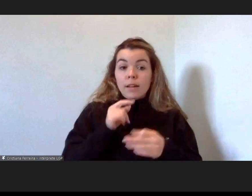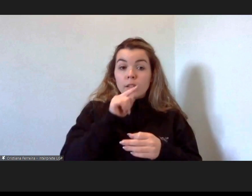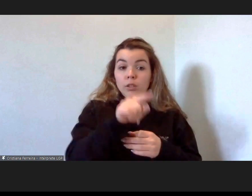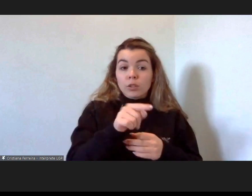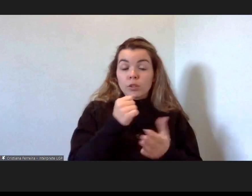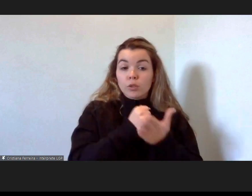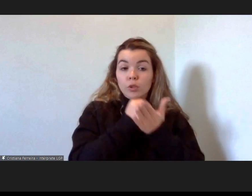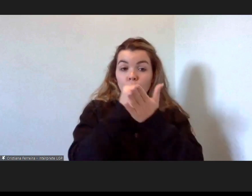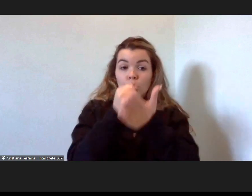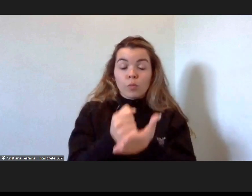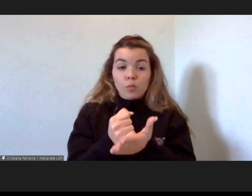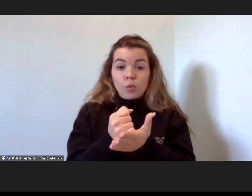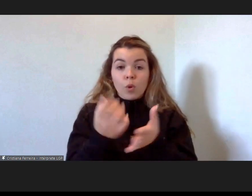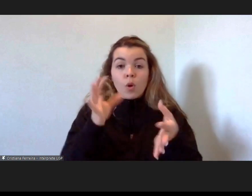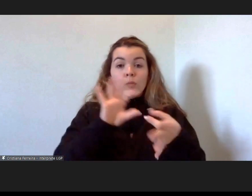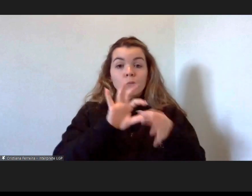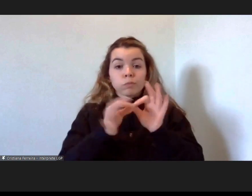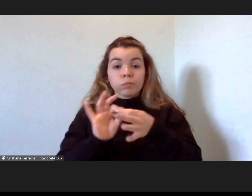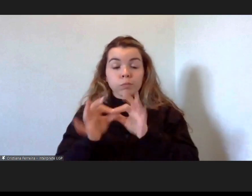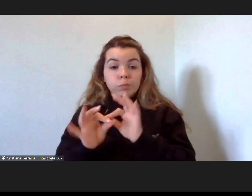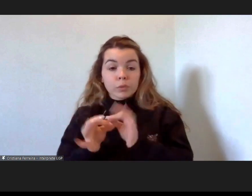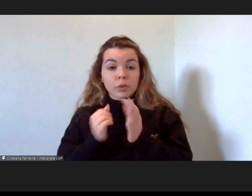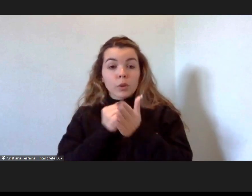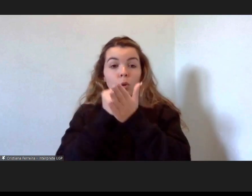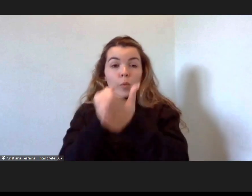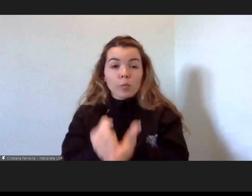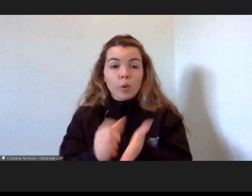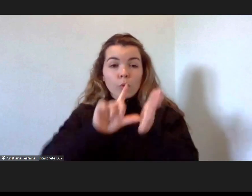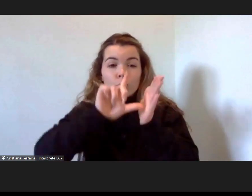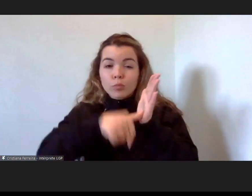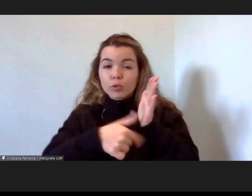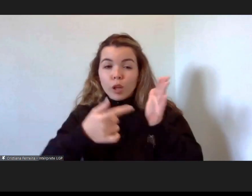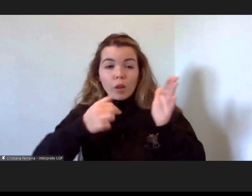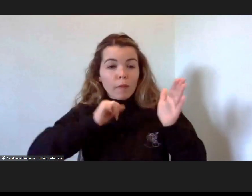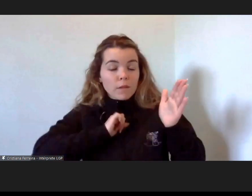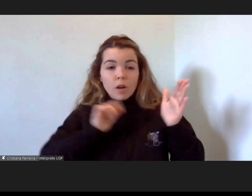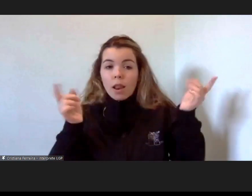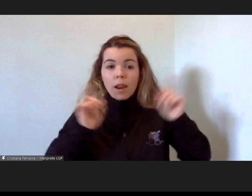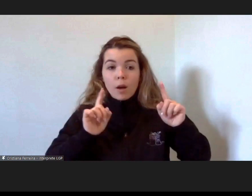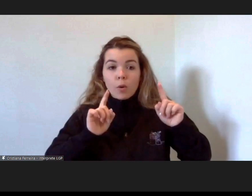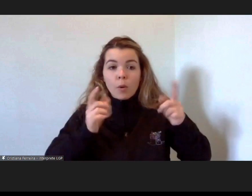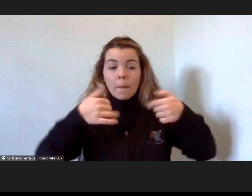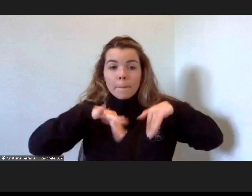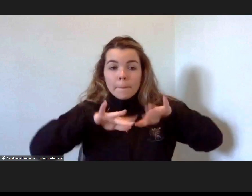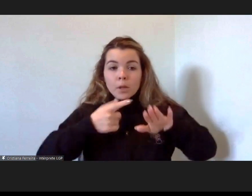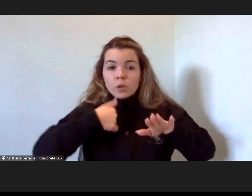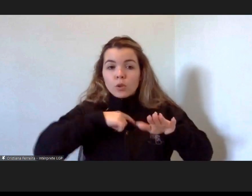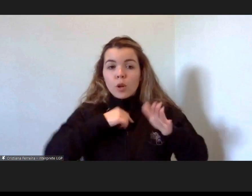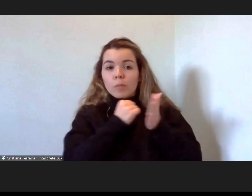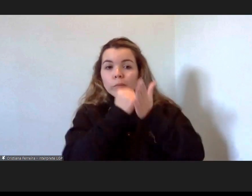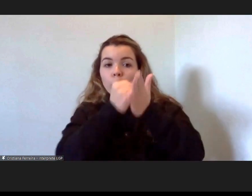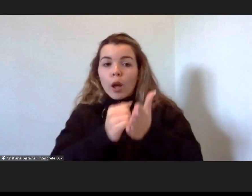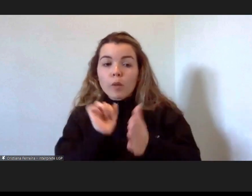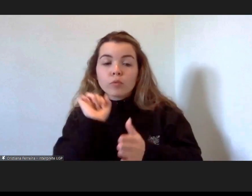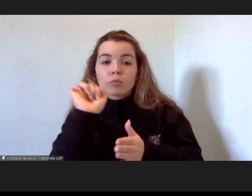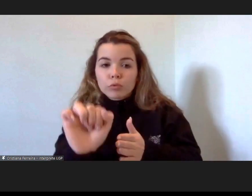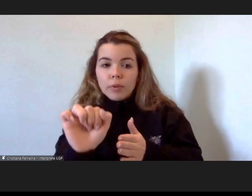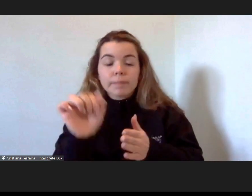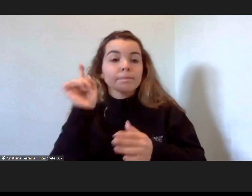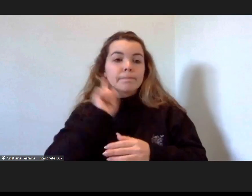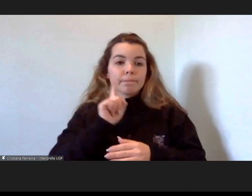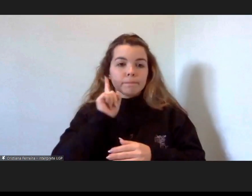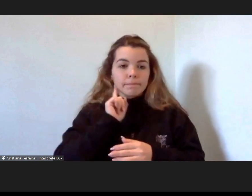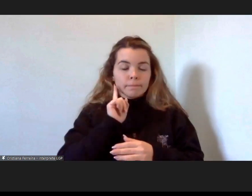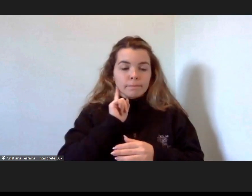deles no sentido de nos apoiarmos no nosso projeto e nós apoiarmos os deles é fundamental. Ah, sim, no último